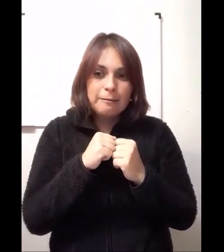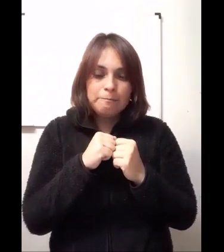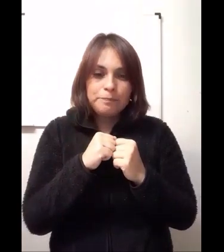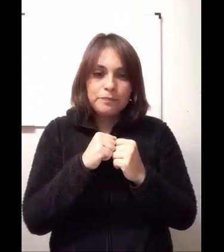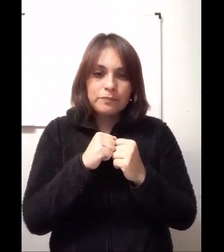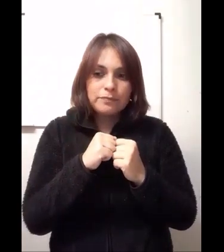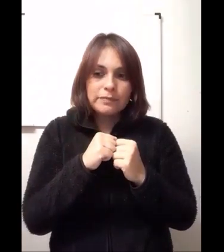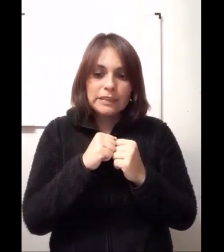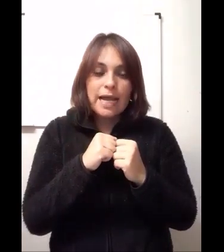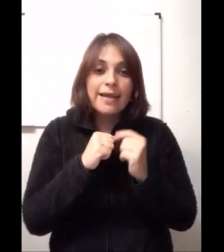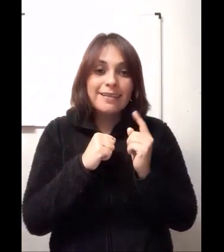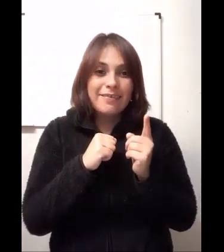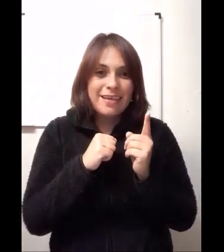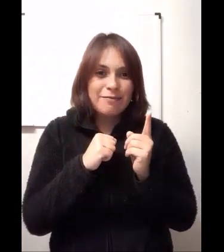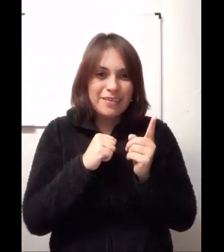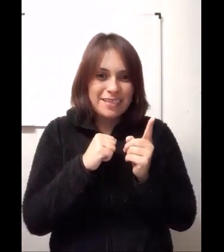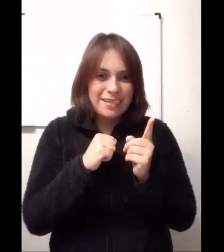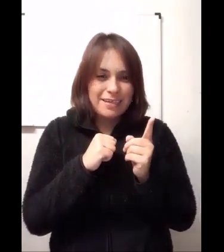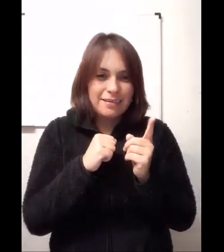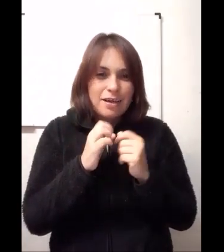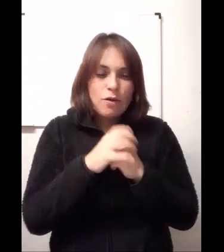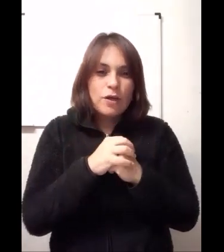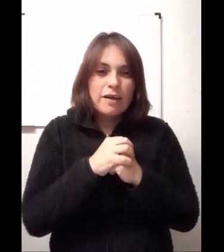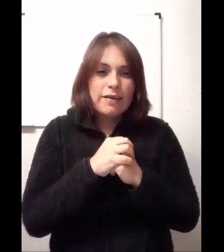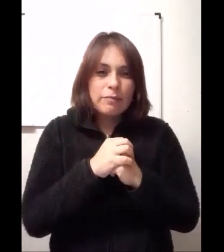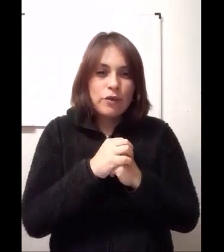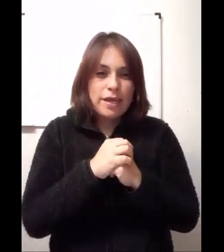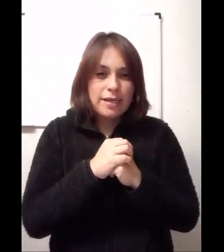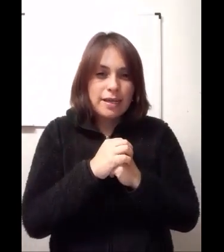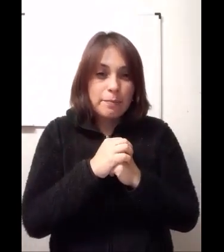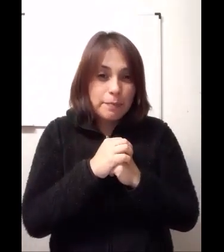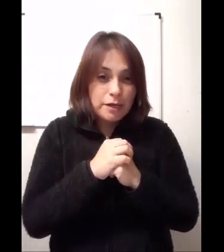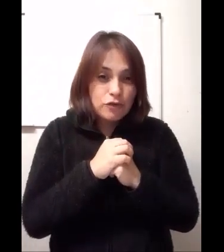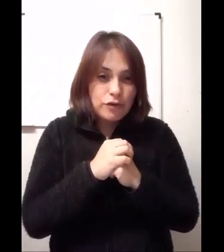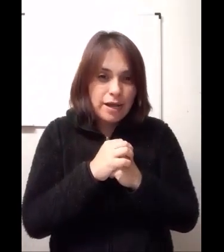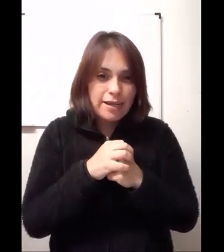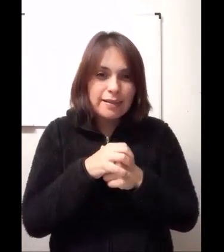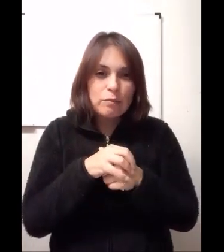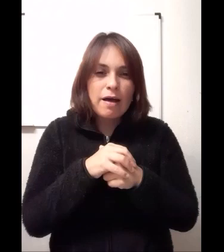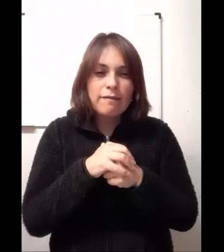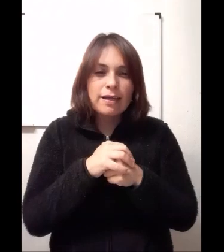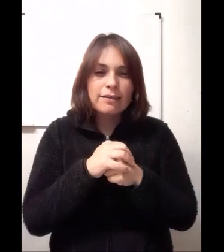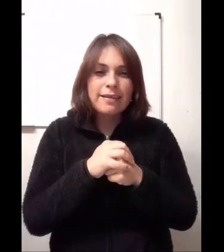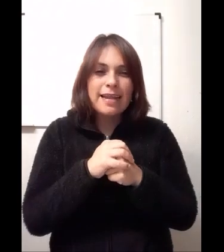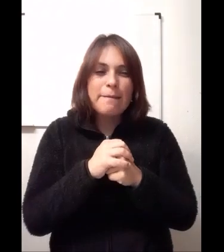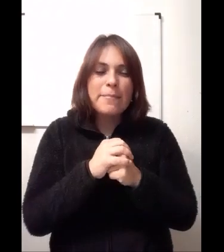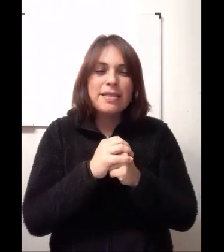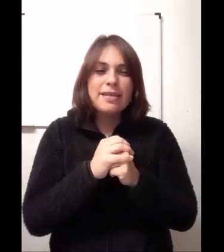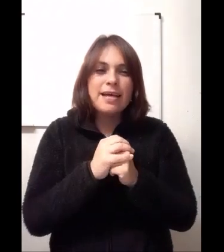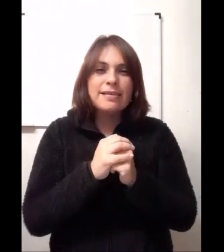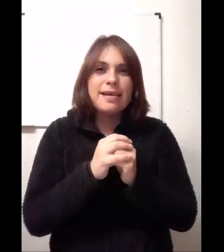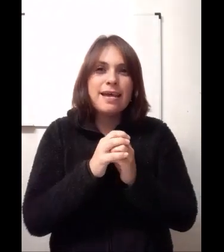actividad física. Cuando hablamos de higiene personal, estamos hablando de las medidas de